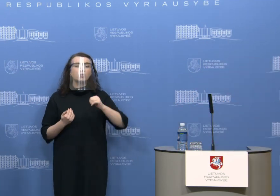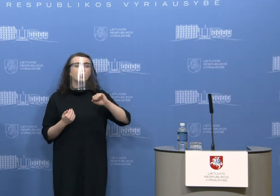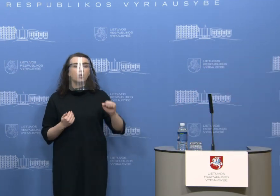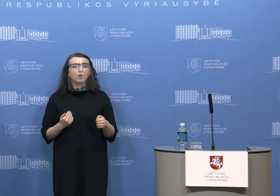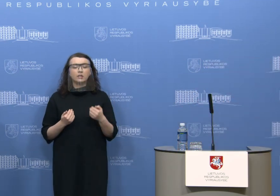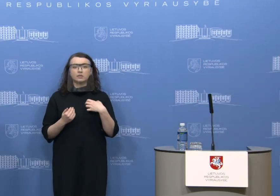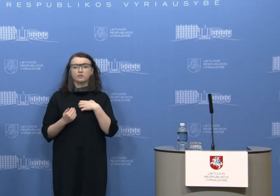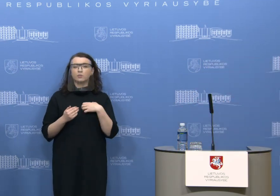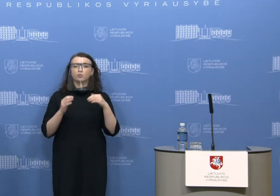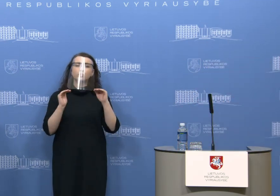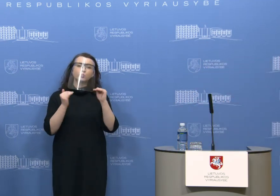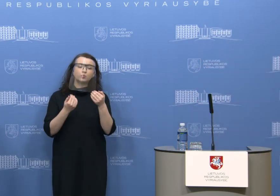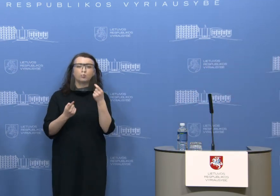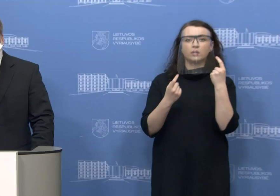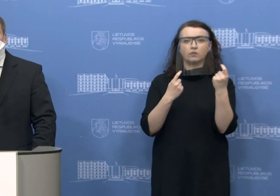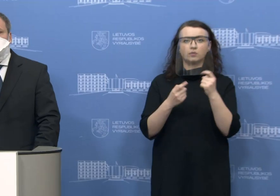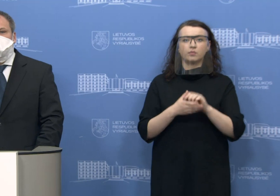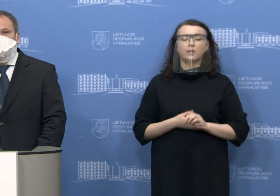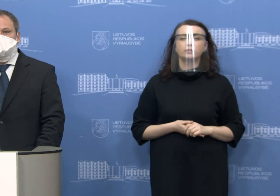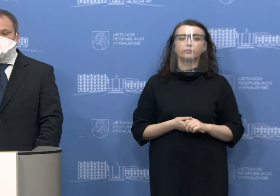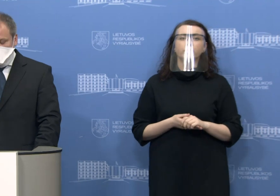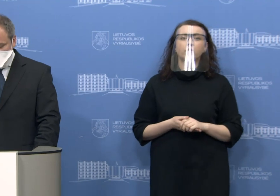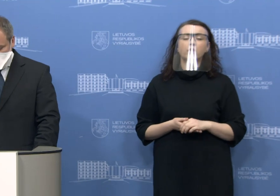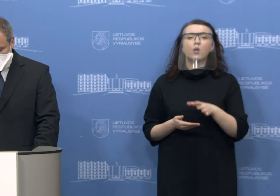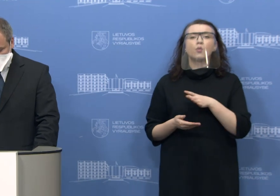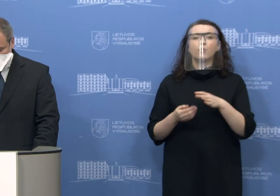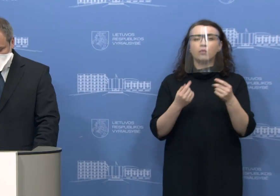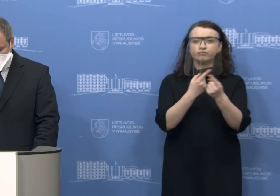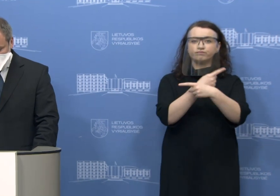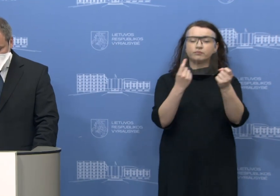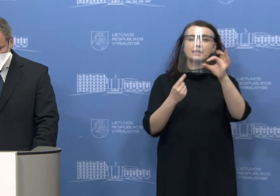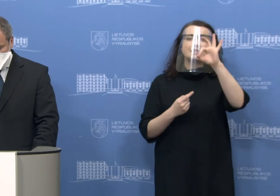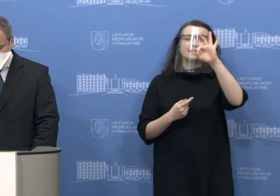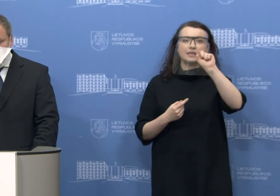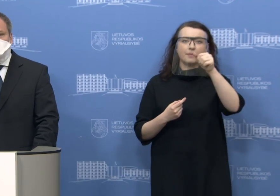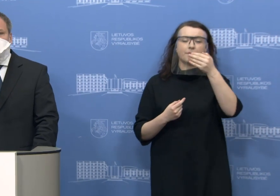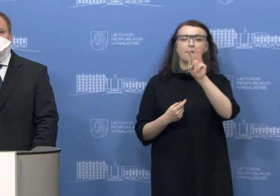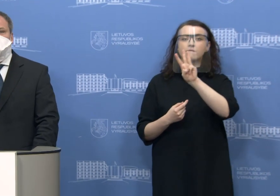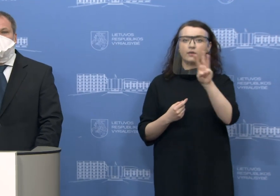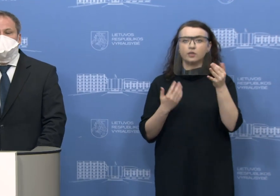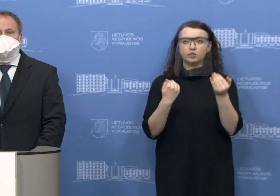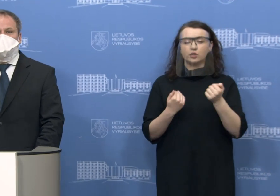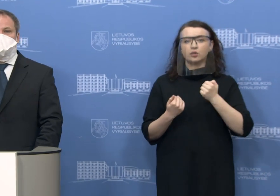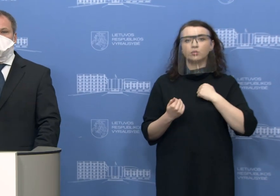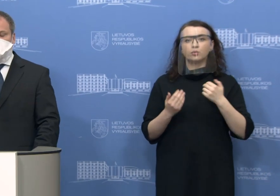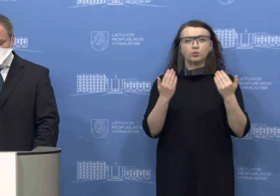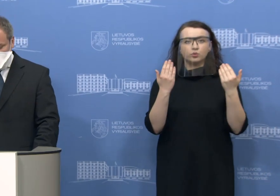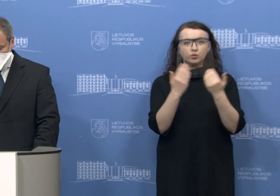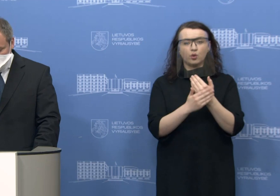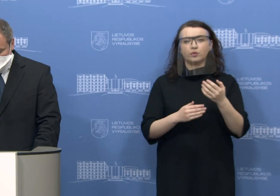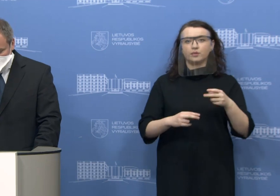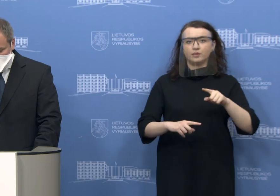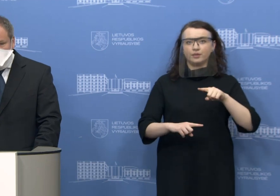aktualiai informacija. Tai kaip jau buvo skelbtas sveikatos apsaugos ministerijos, šiandien turime naują